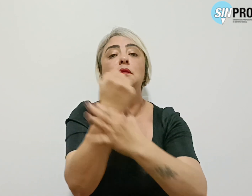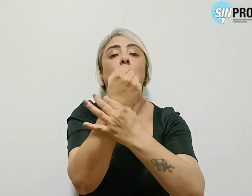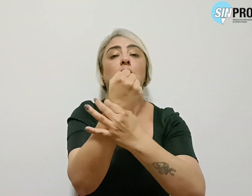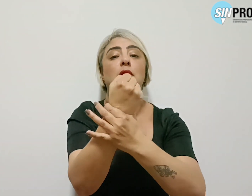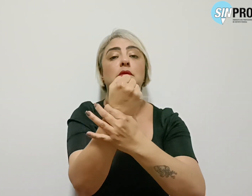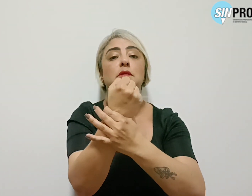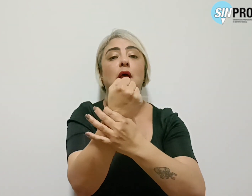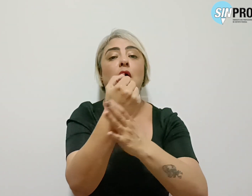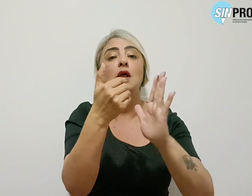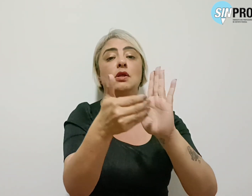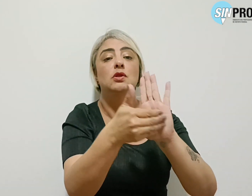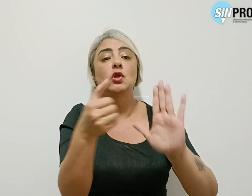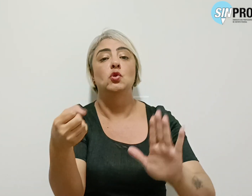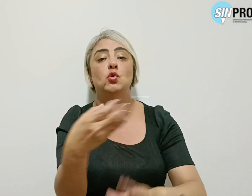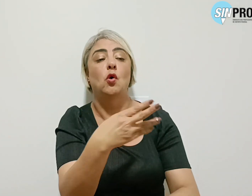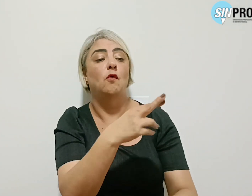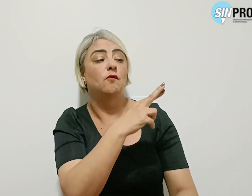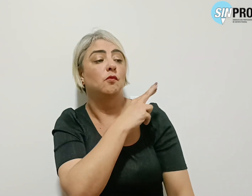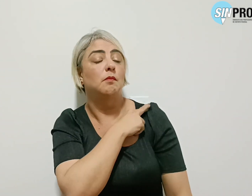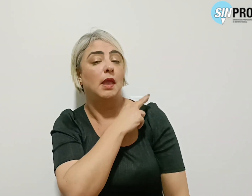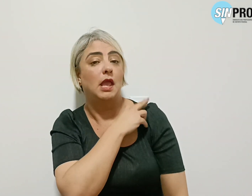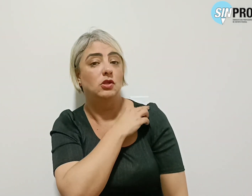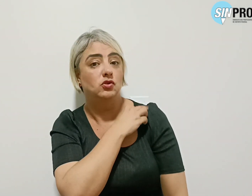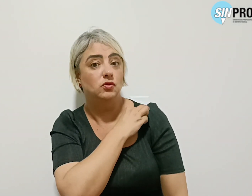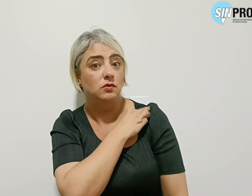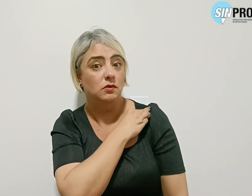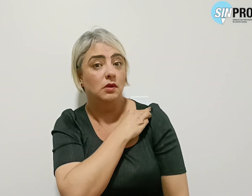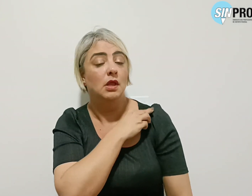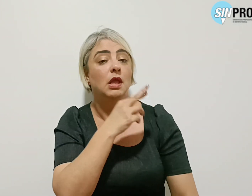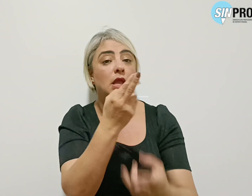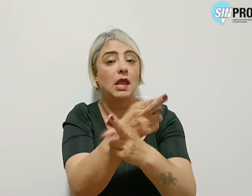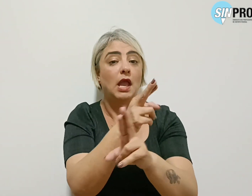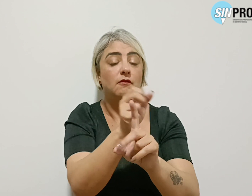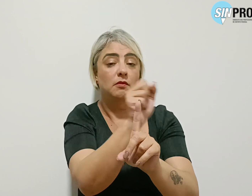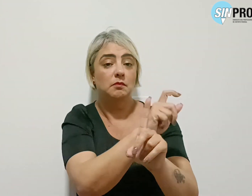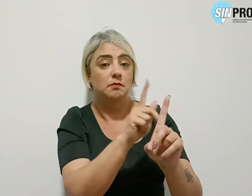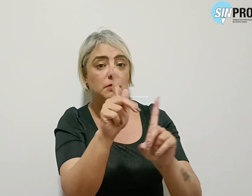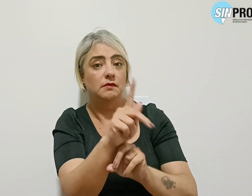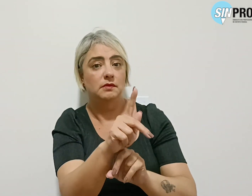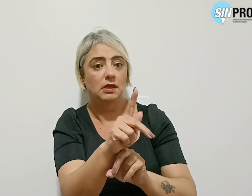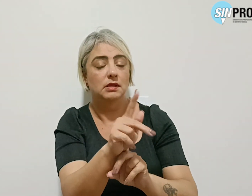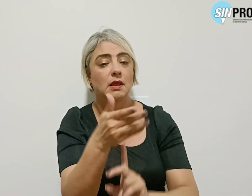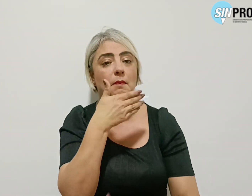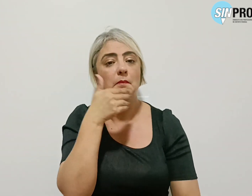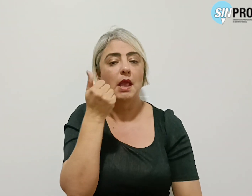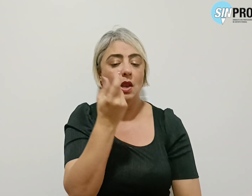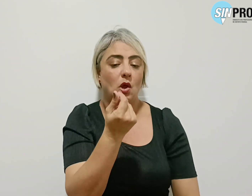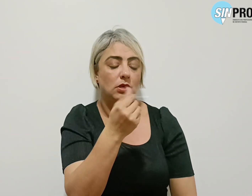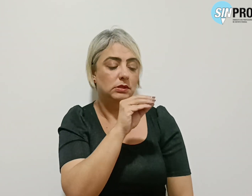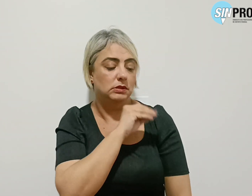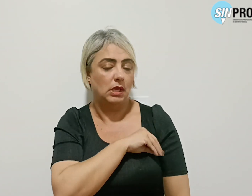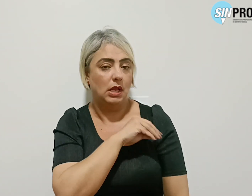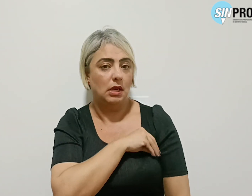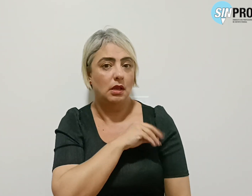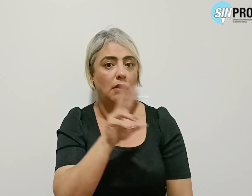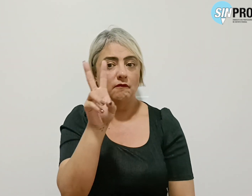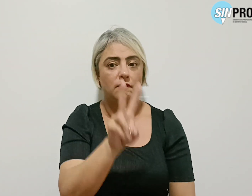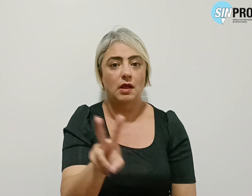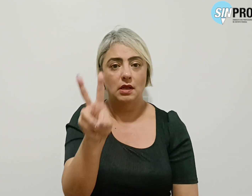revogação do novo ensino médio e da reforma da Previdência, melhores salários, valorização do